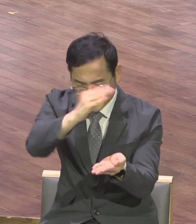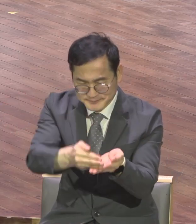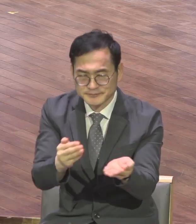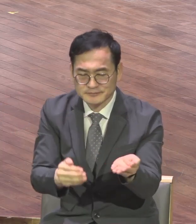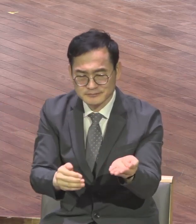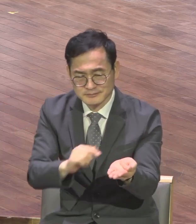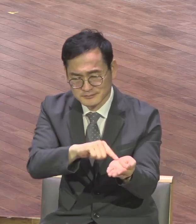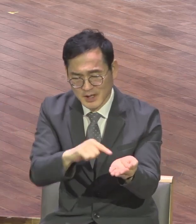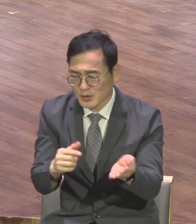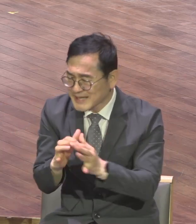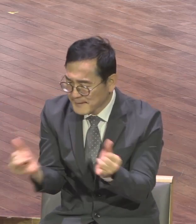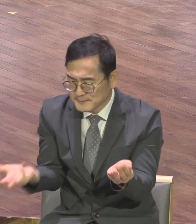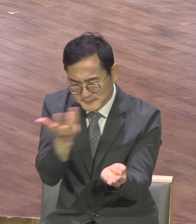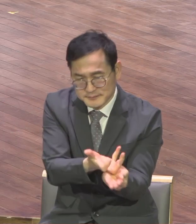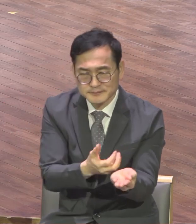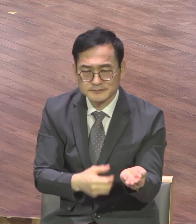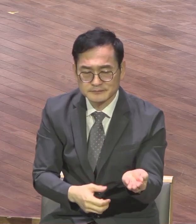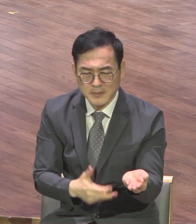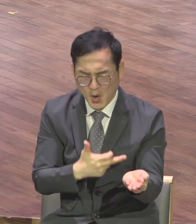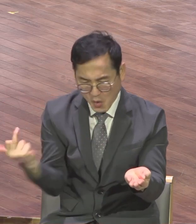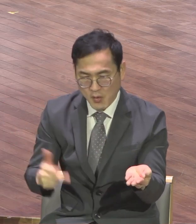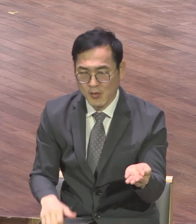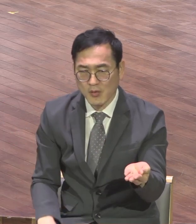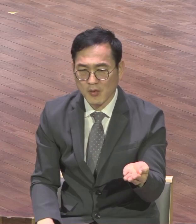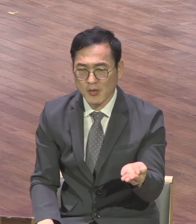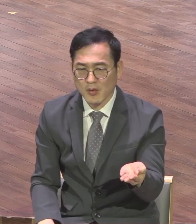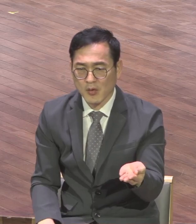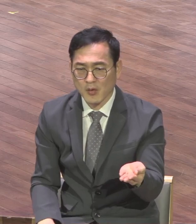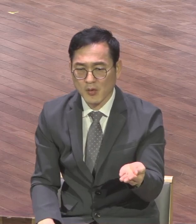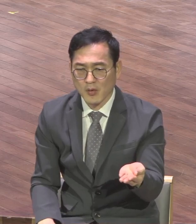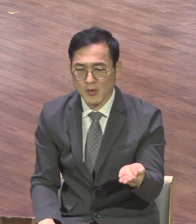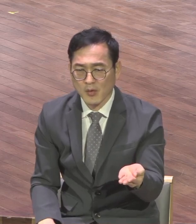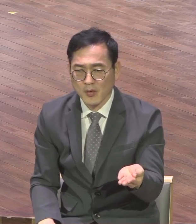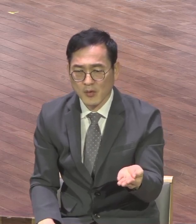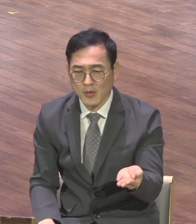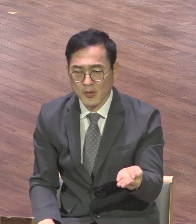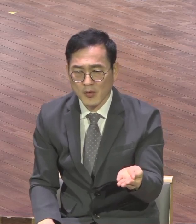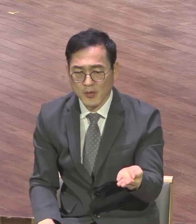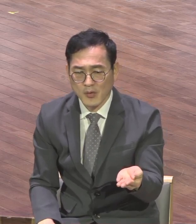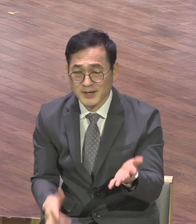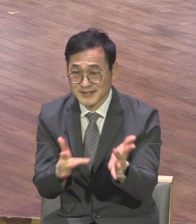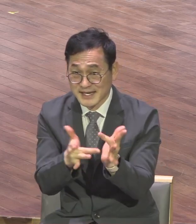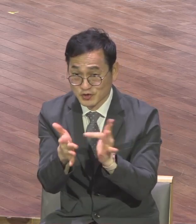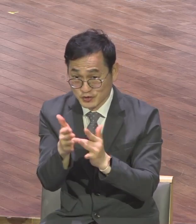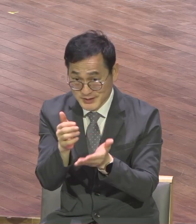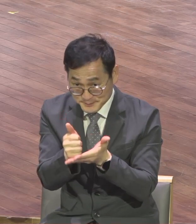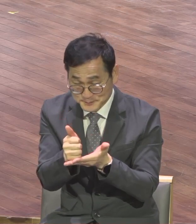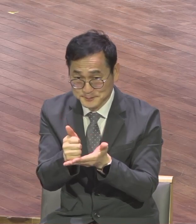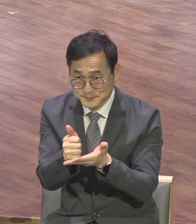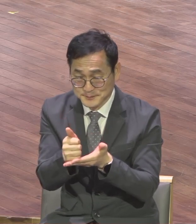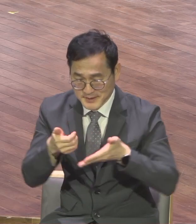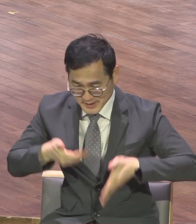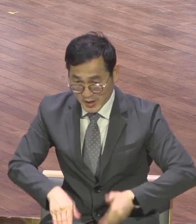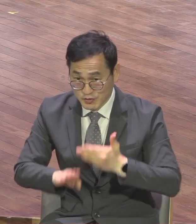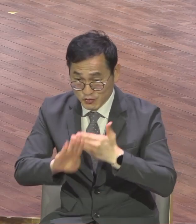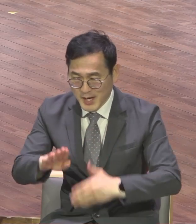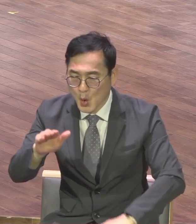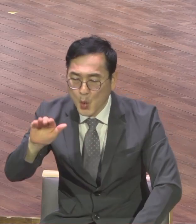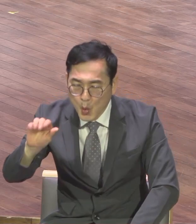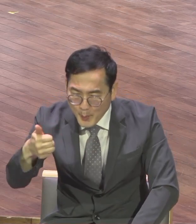언제냐 59년 시월 중순이요 그러니까 예수님께서 이 땅에 오셔서 성천하셨지만은 이 땅 오신 날이